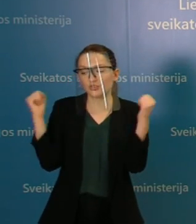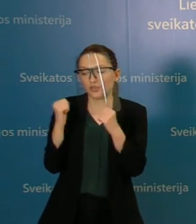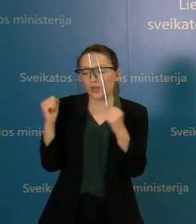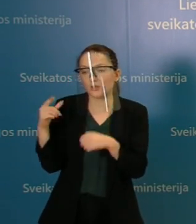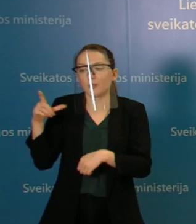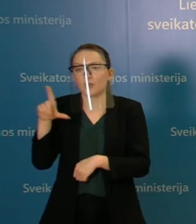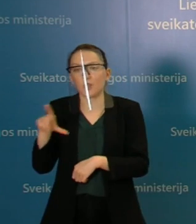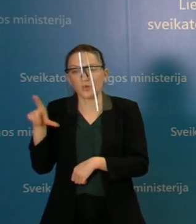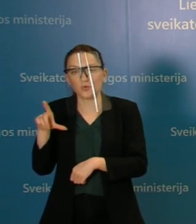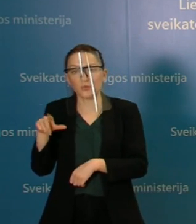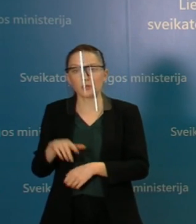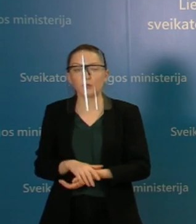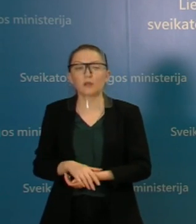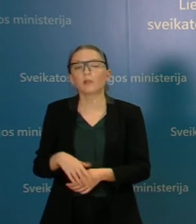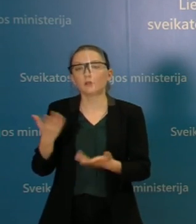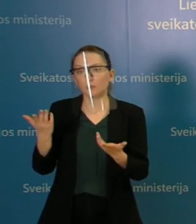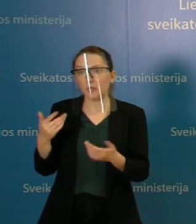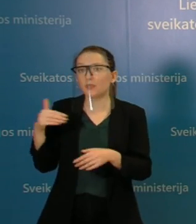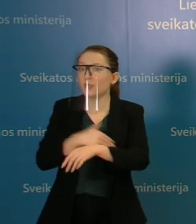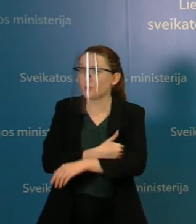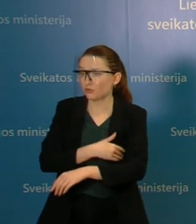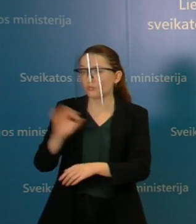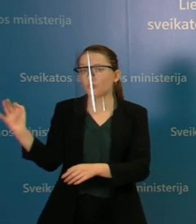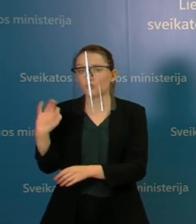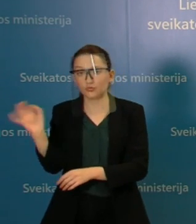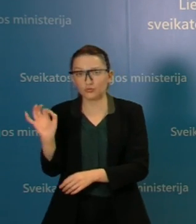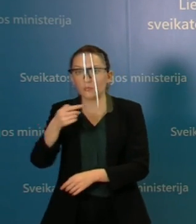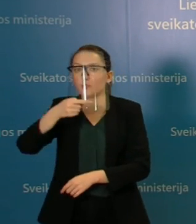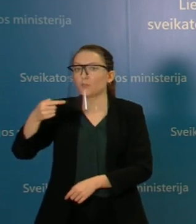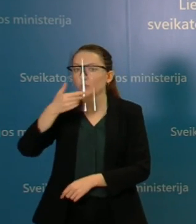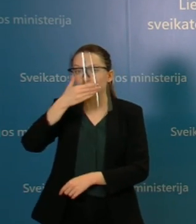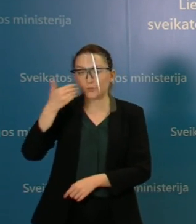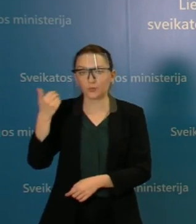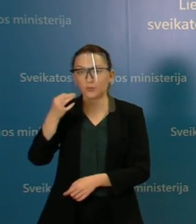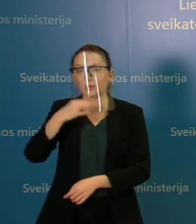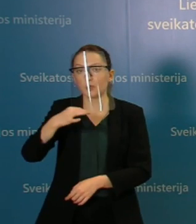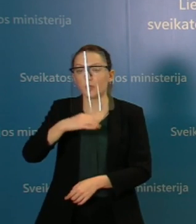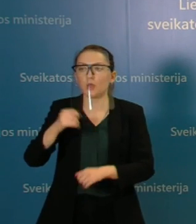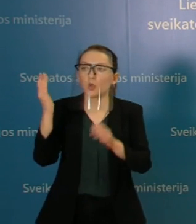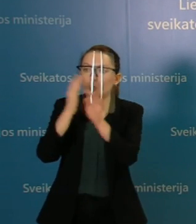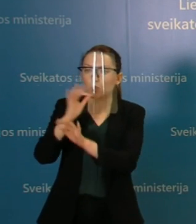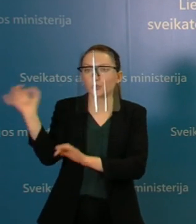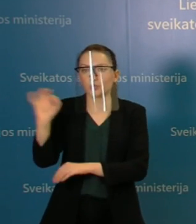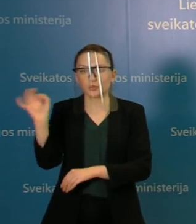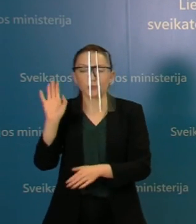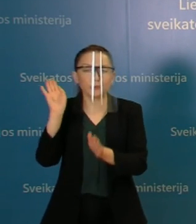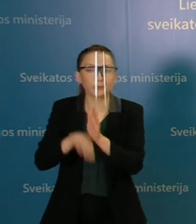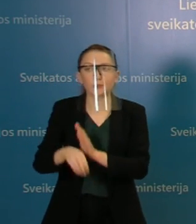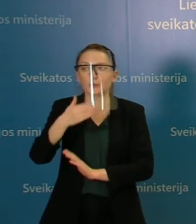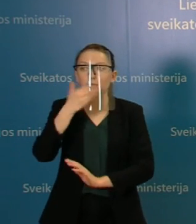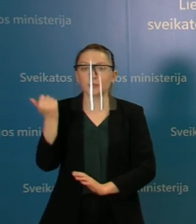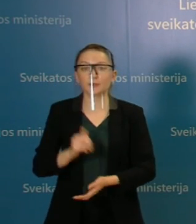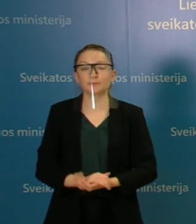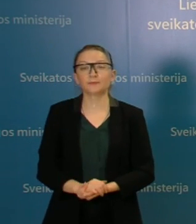laukti, tai dar turėkim galvoje, kad kol kas temperatūra nėra minusinė ir oro sąlygos nėra kažkokios labai